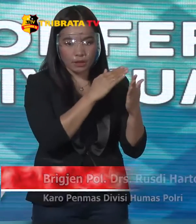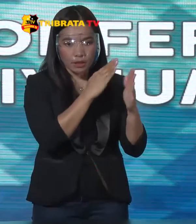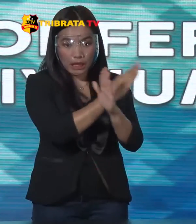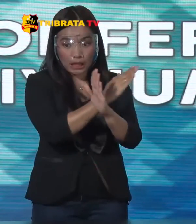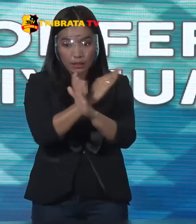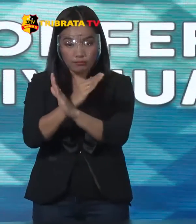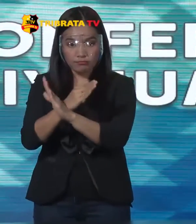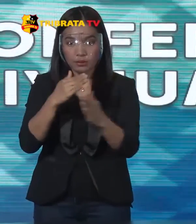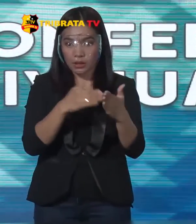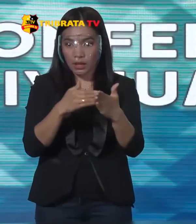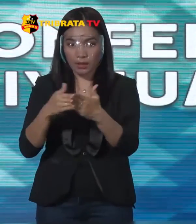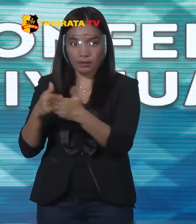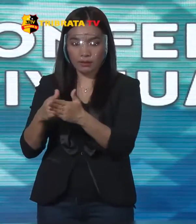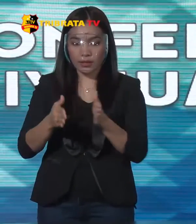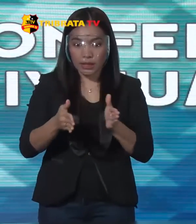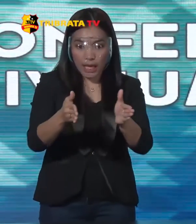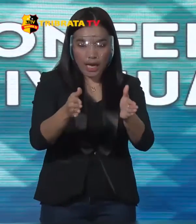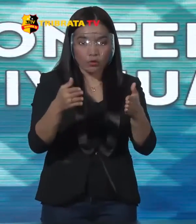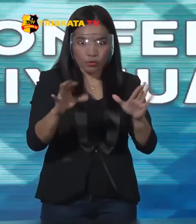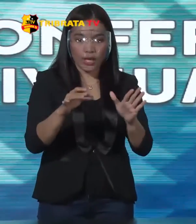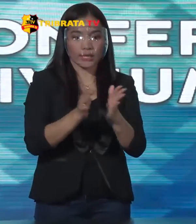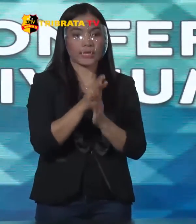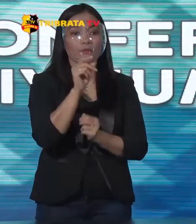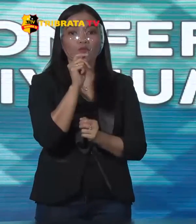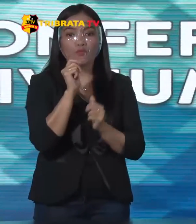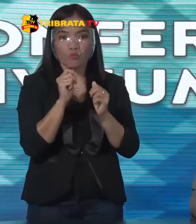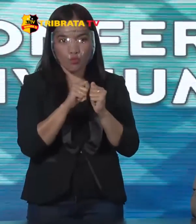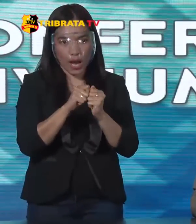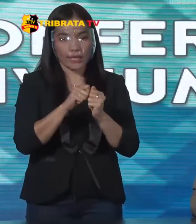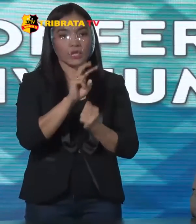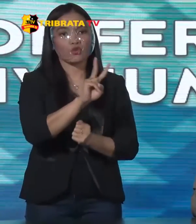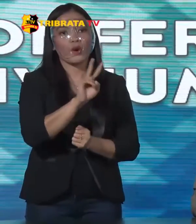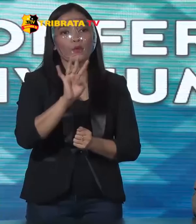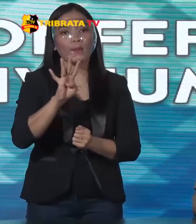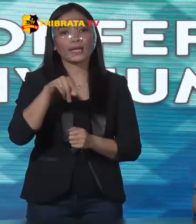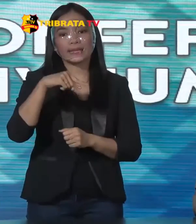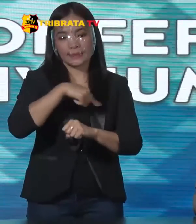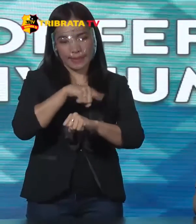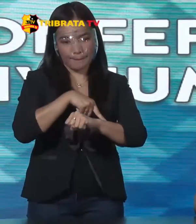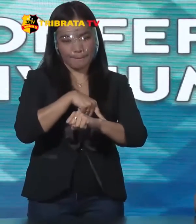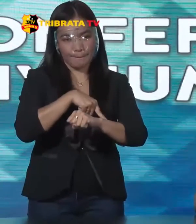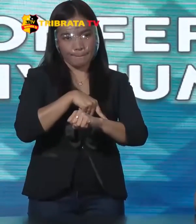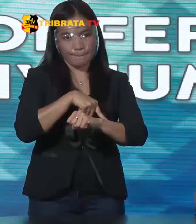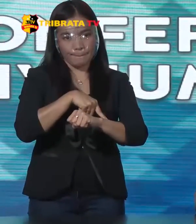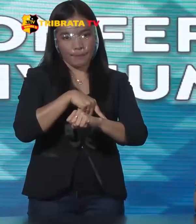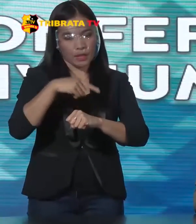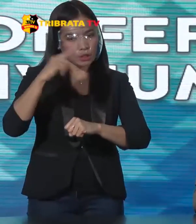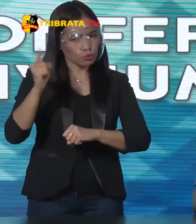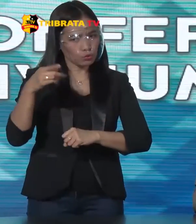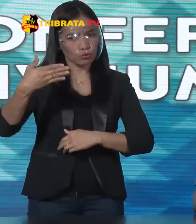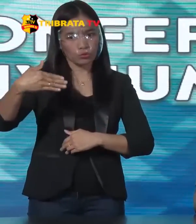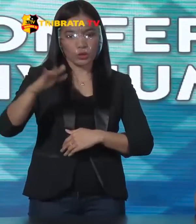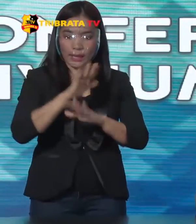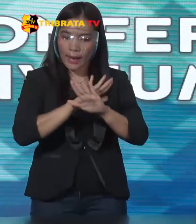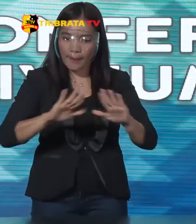Pada titik-titik sekat Dilaksanakan selama 24 jam Kalau ada pelanggaran seperti itu Tentunya